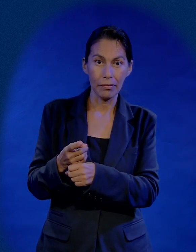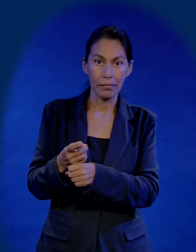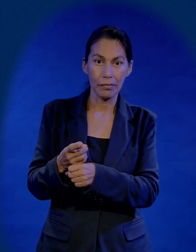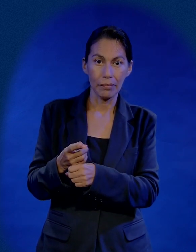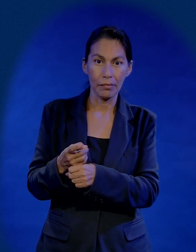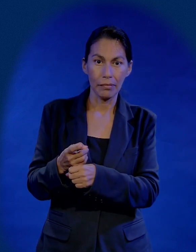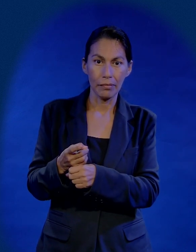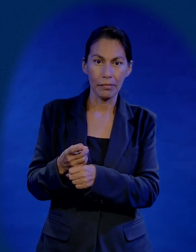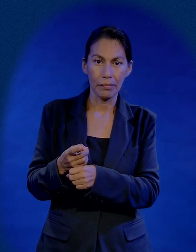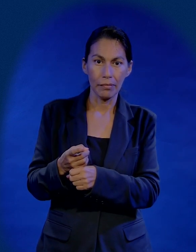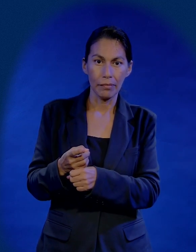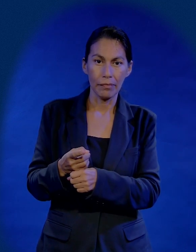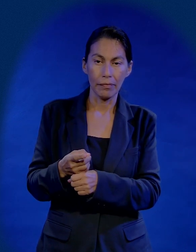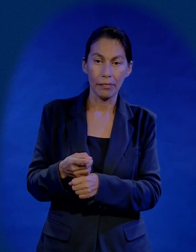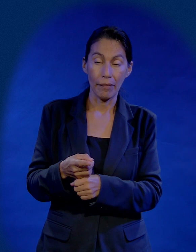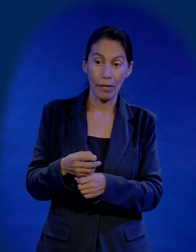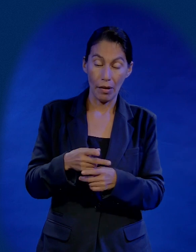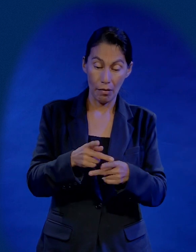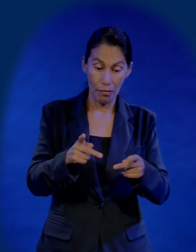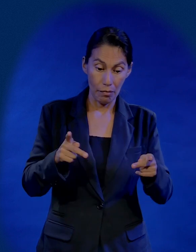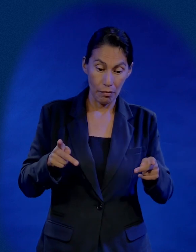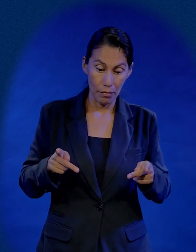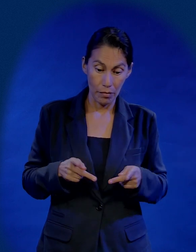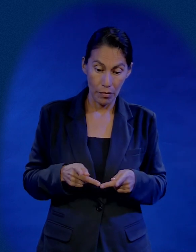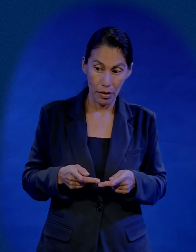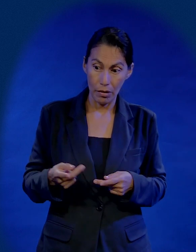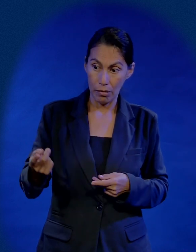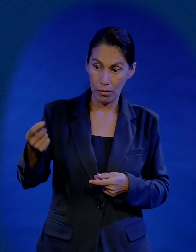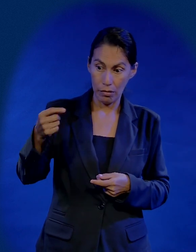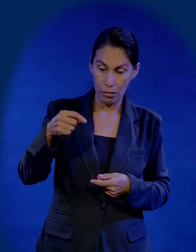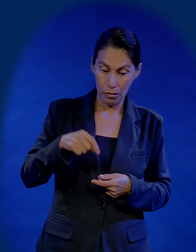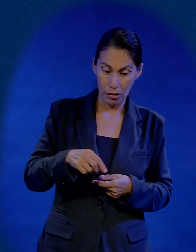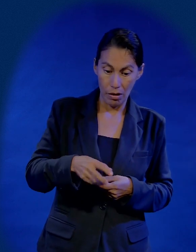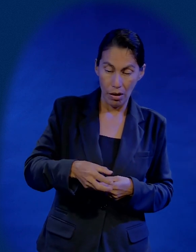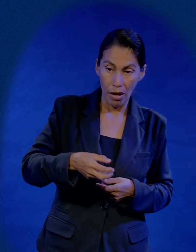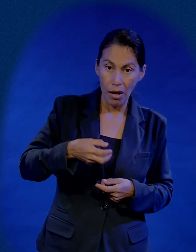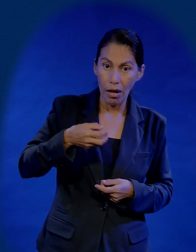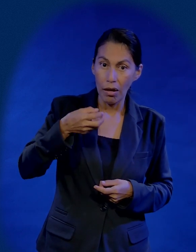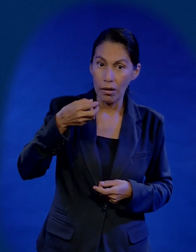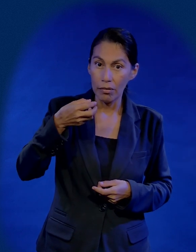oportunidad esta es el que mete la mano en el plato conmigo